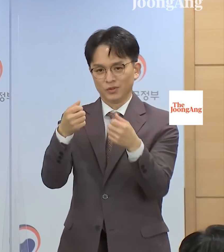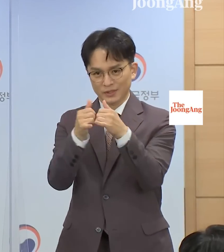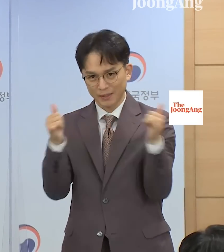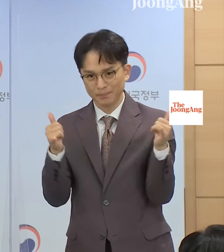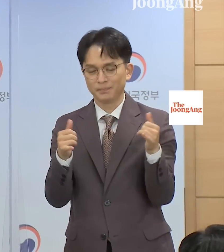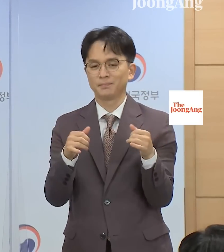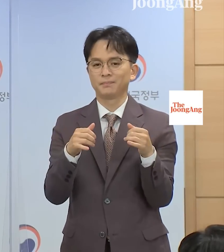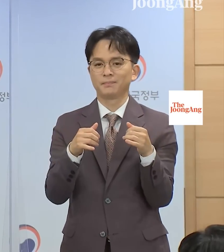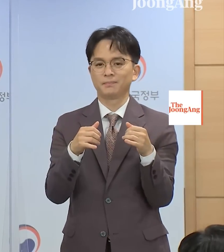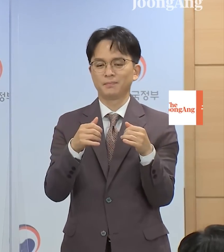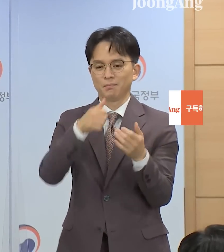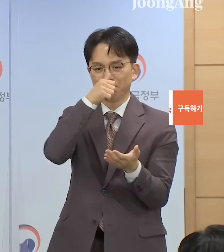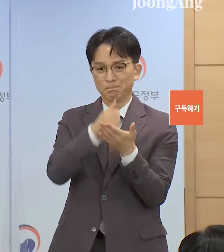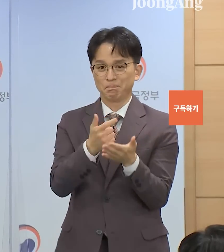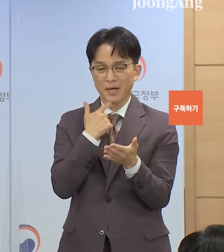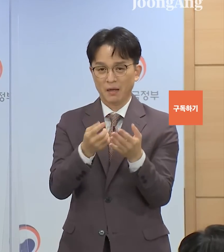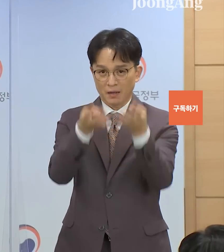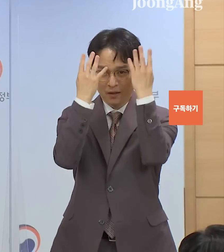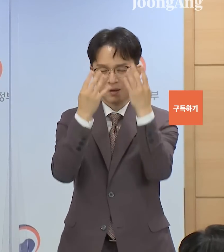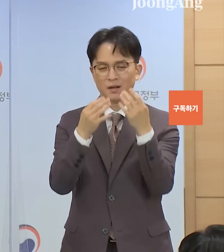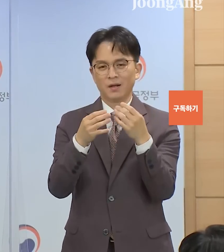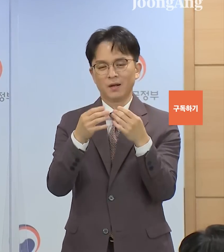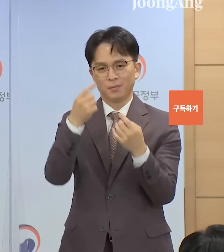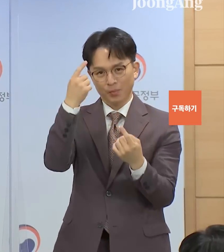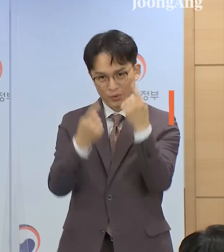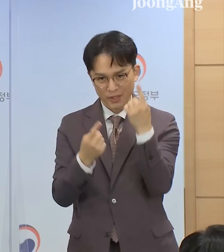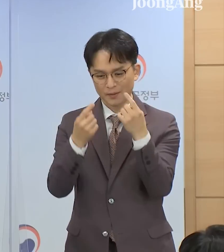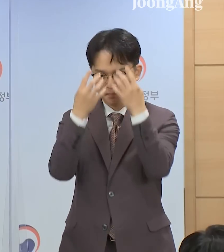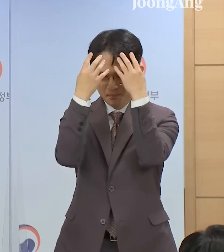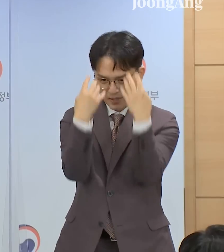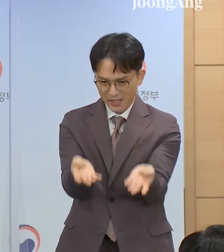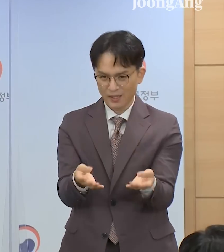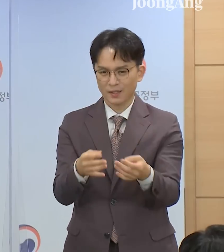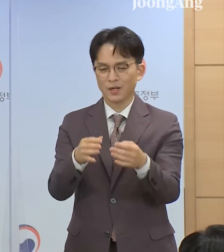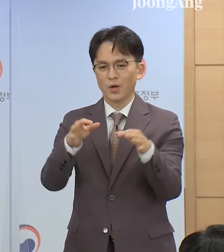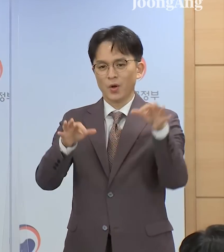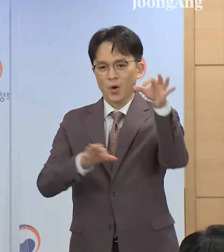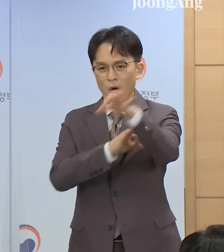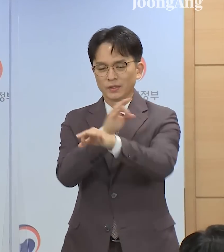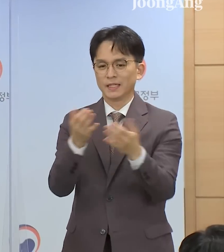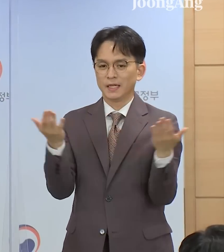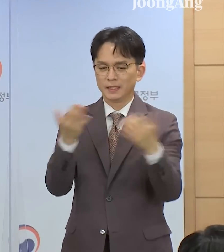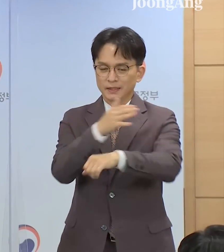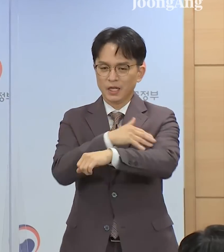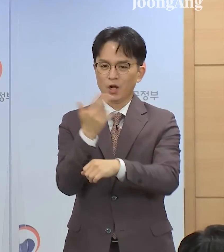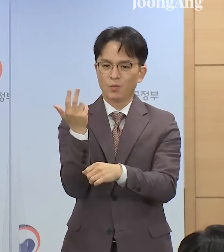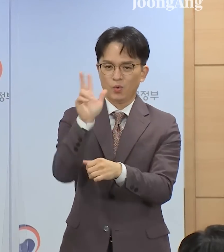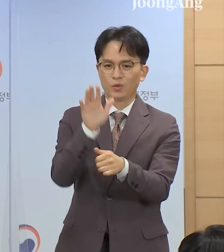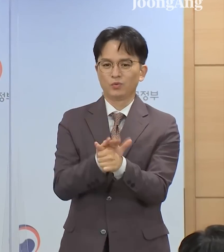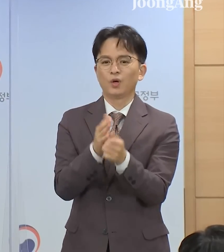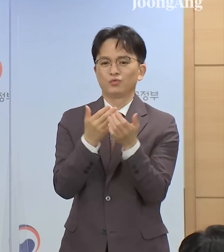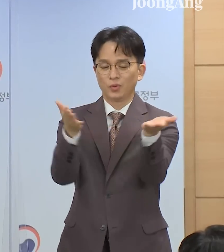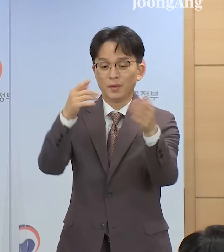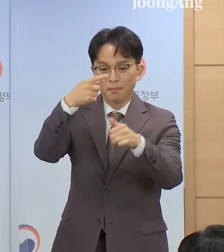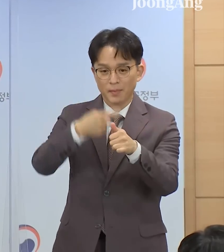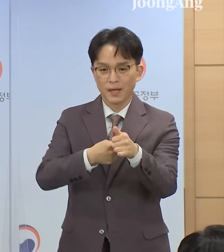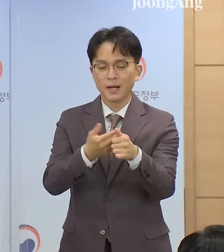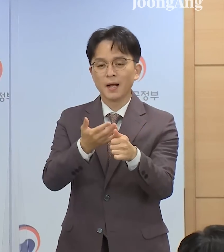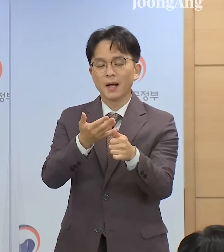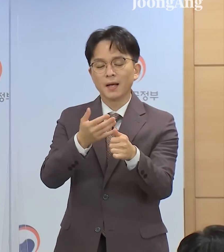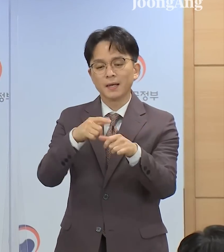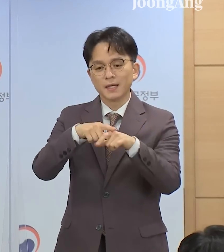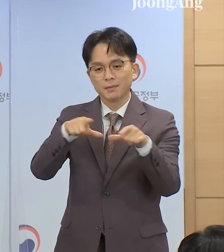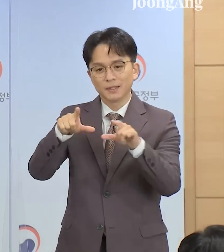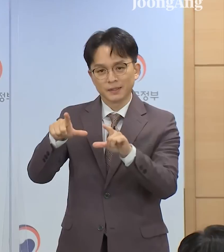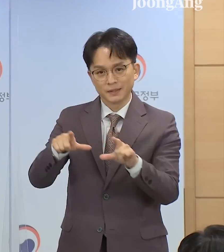경제활동 복귀를 도모하여 민간경제의 활력을 부여하고자 하였습니다. 다만 행정제재 감면